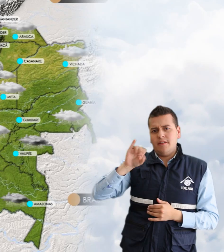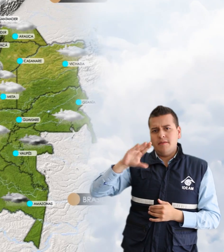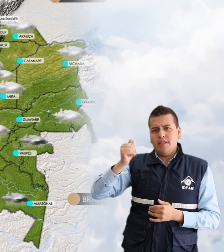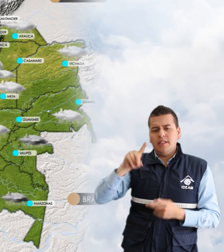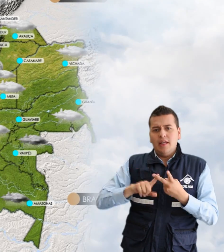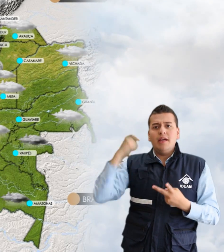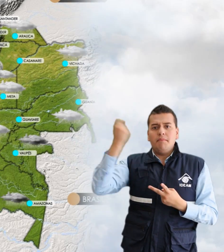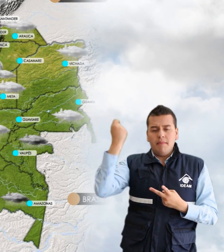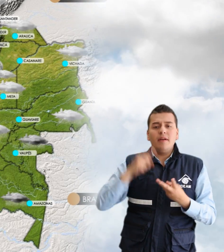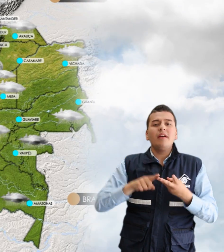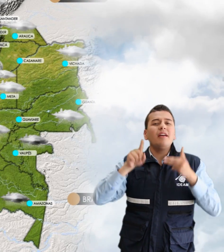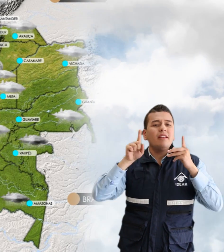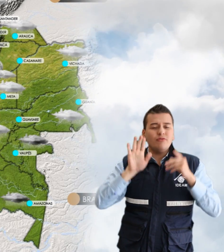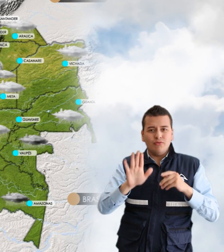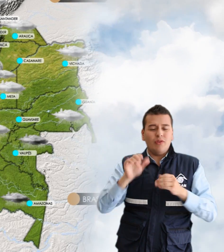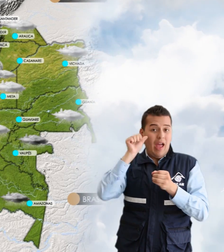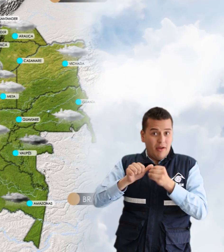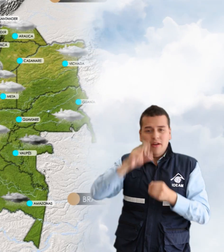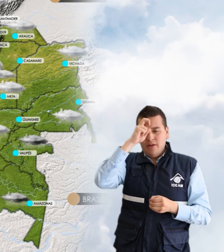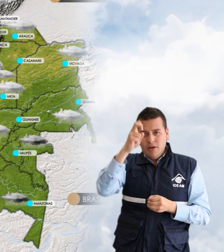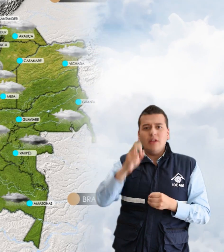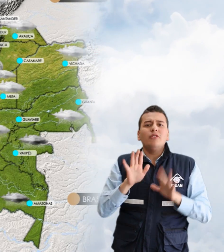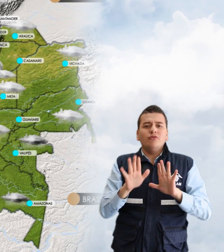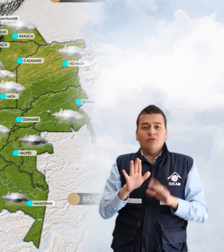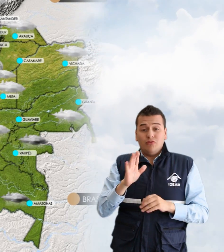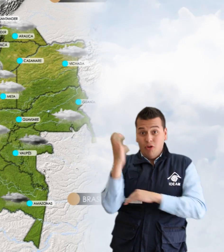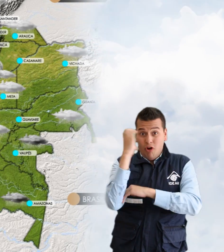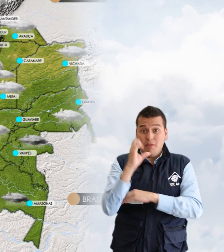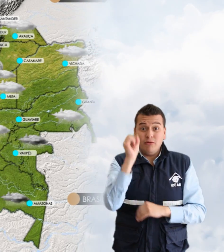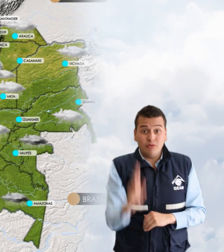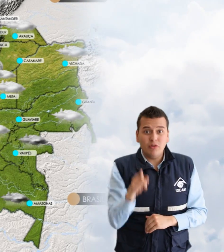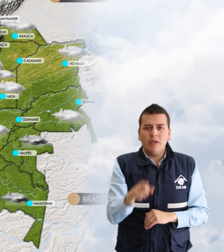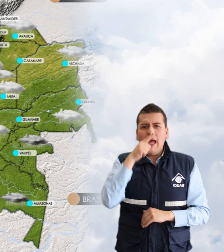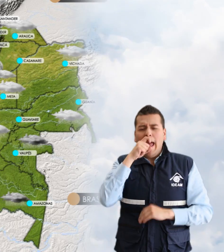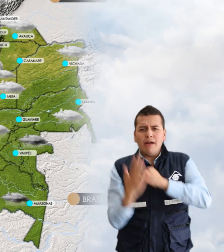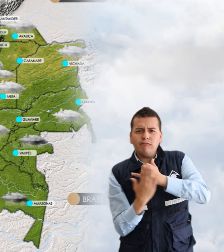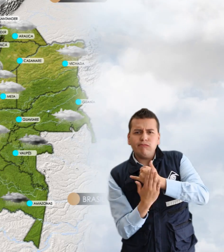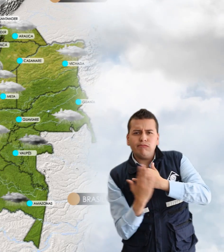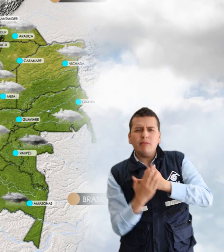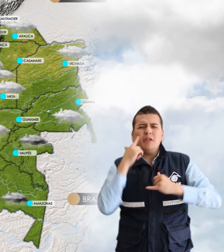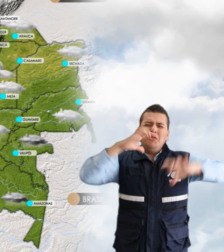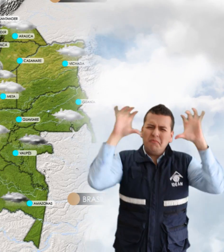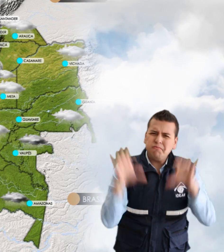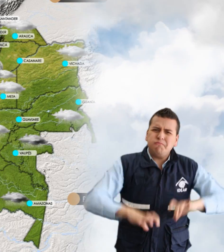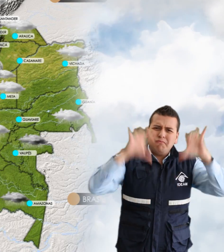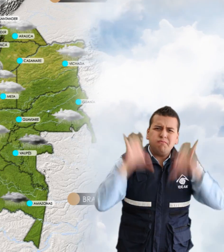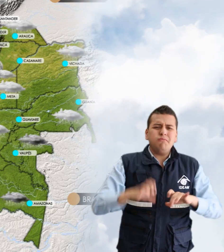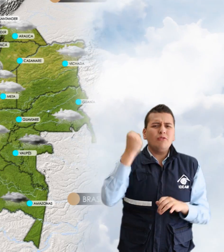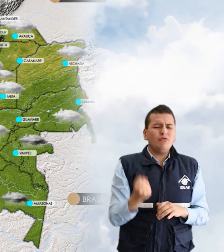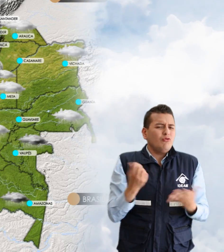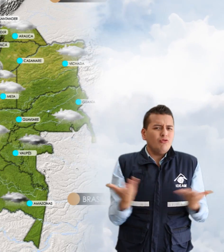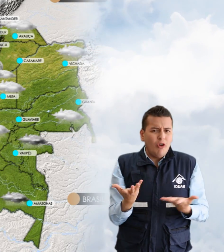Meta y hacia el norte de Arauca. Hacia el sur del país, en la región amazónica se esperan las lluvias más intensas en